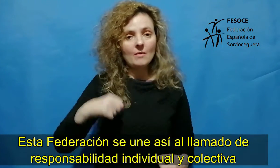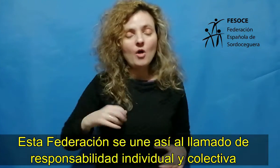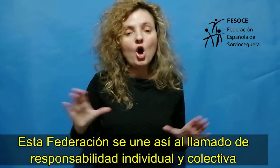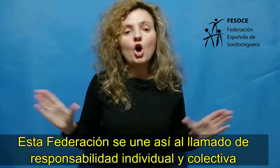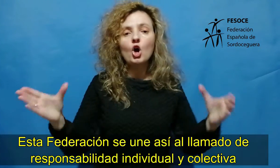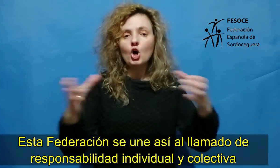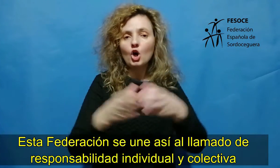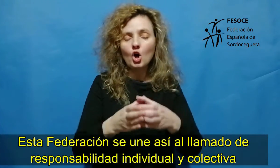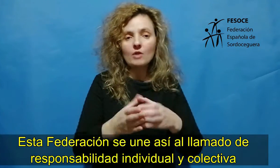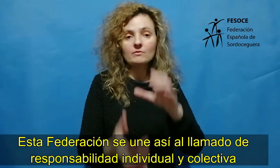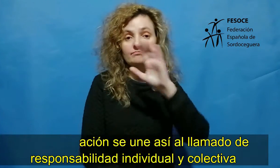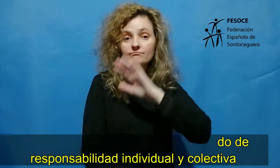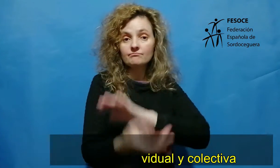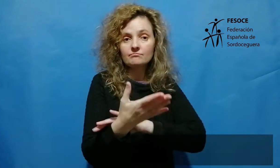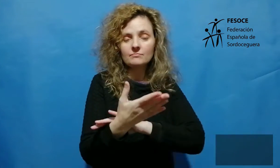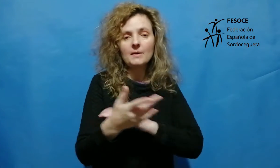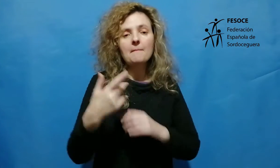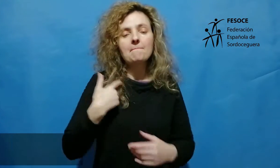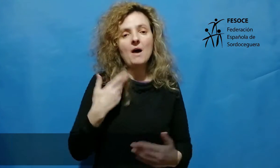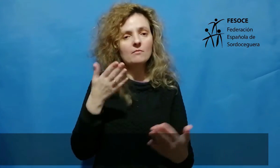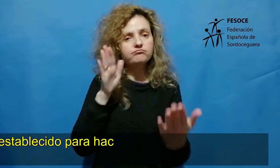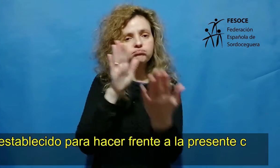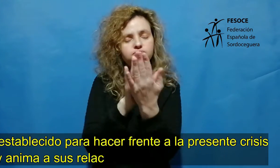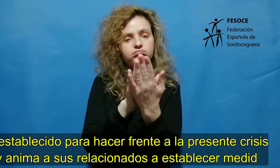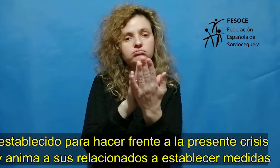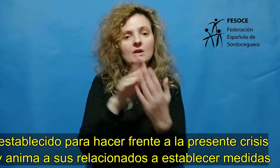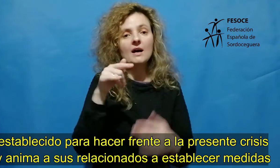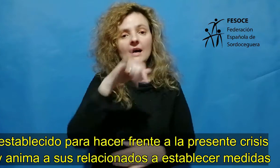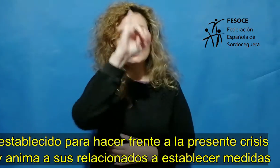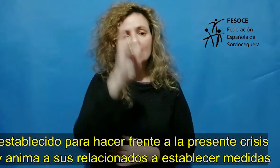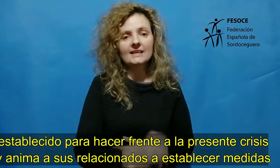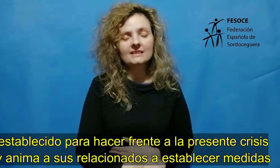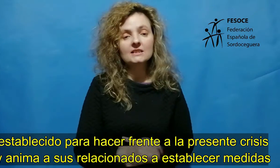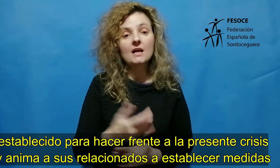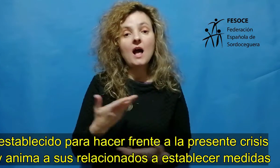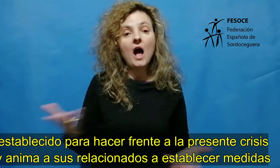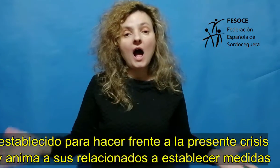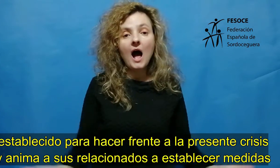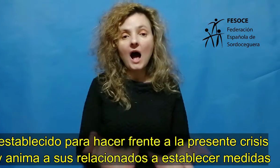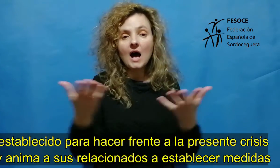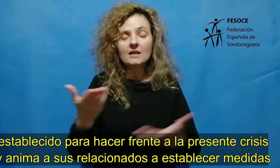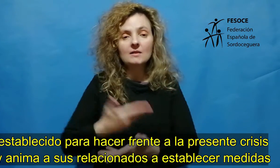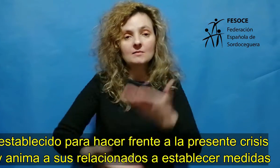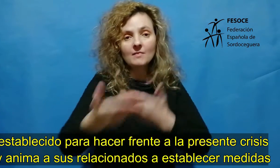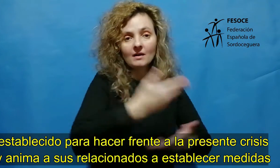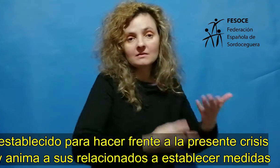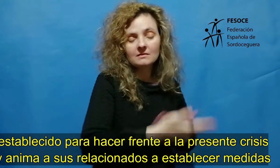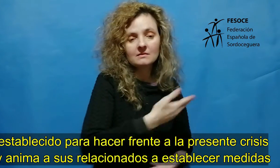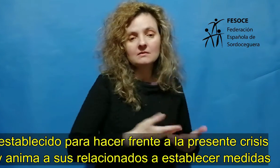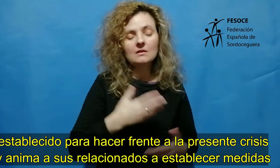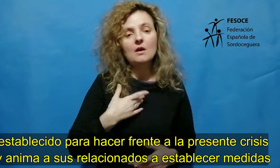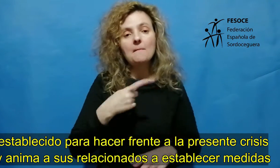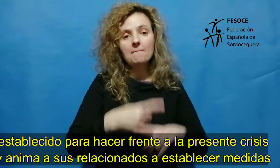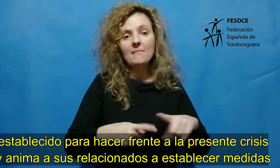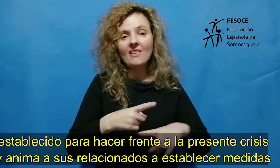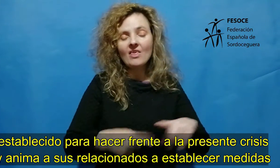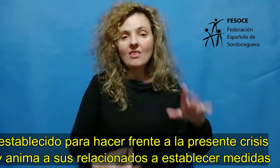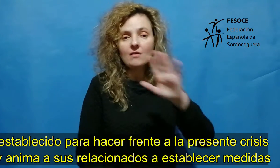individual y colectiva establecido para hacer frente a la presente crisis y anima a sus relacionados a establecer las medidas que